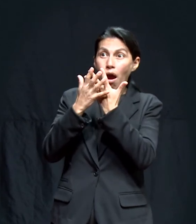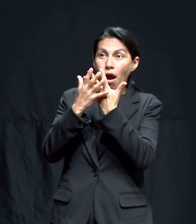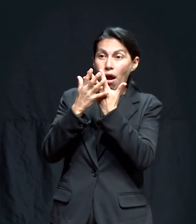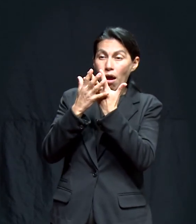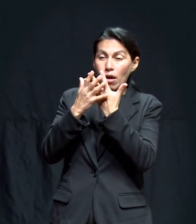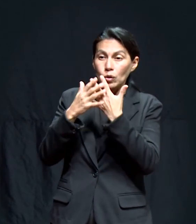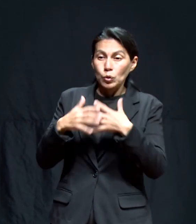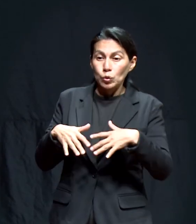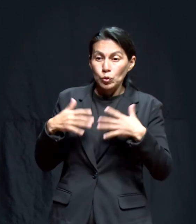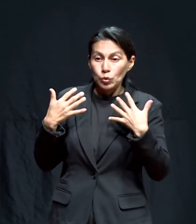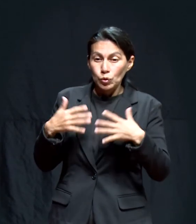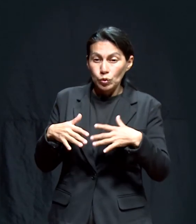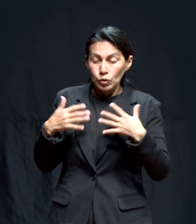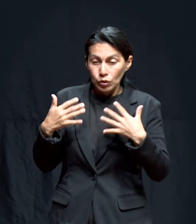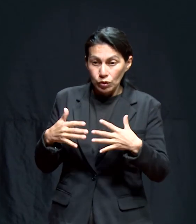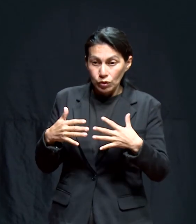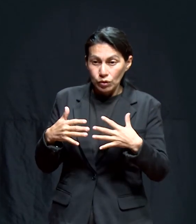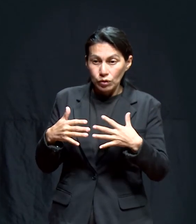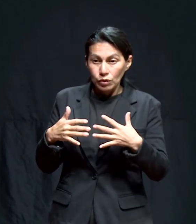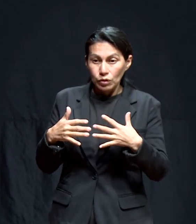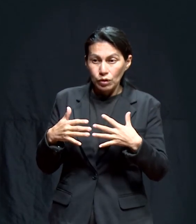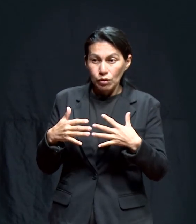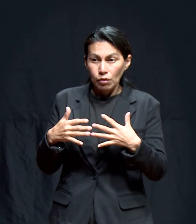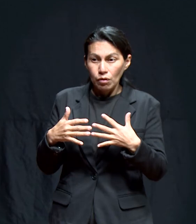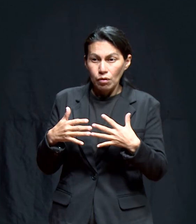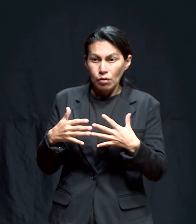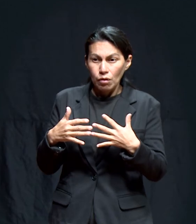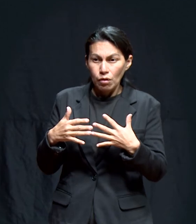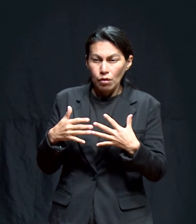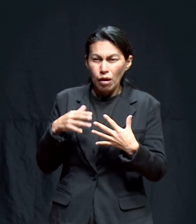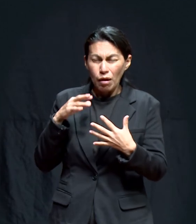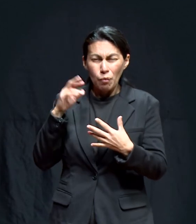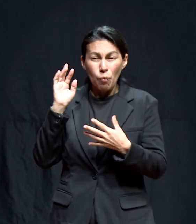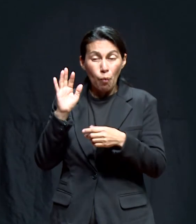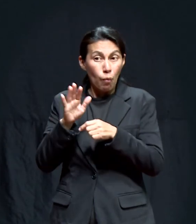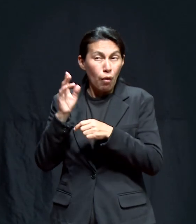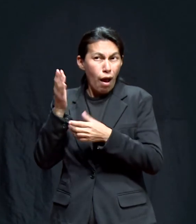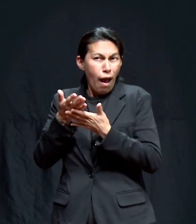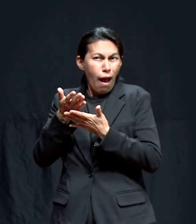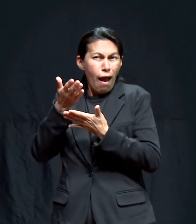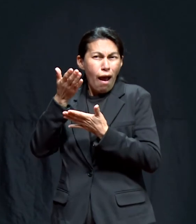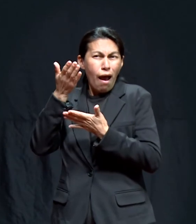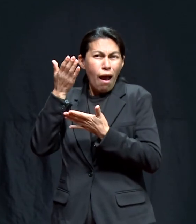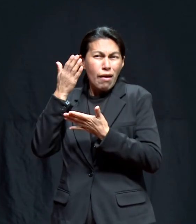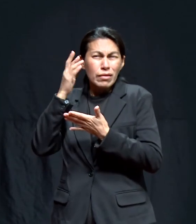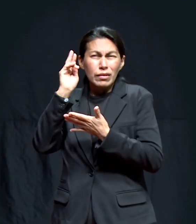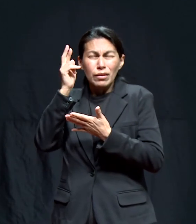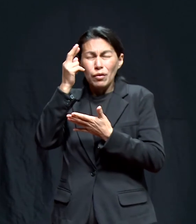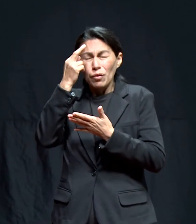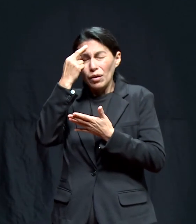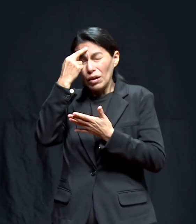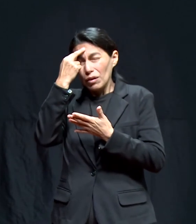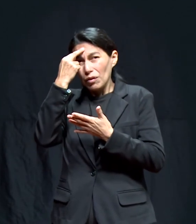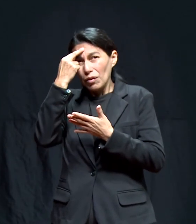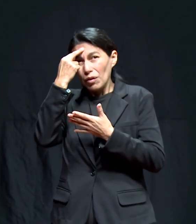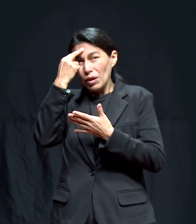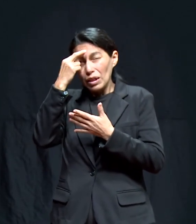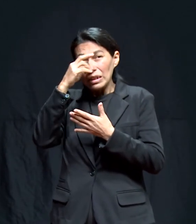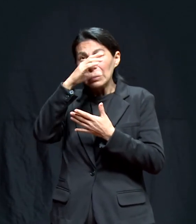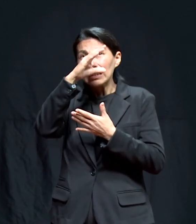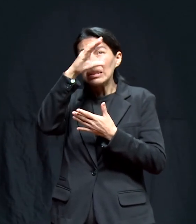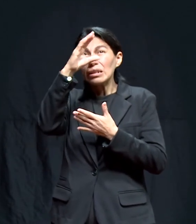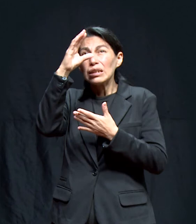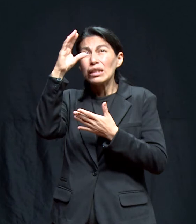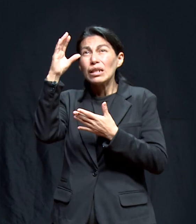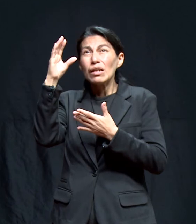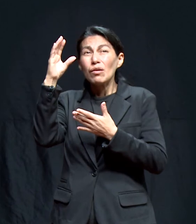Y cuando ellos empezaron a entonar esos cantos, ella inmediatamente recordó lo que había visto y oído.